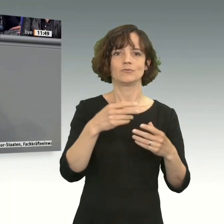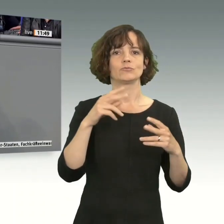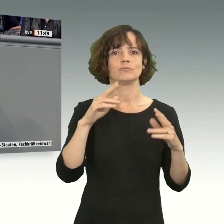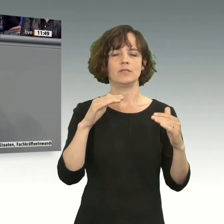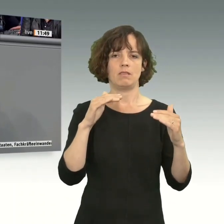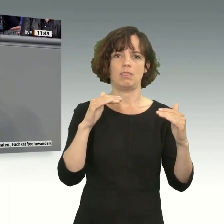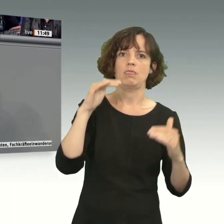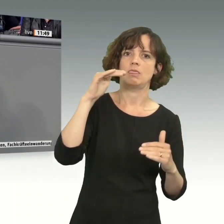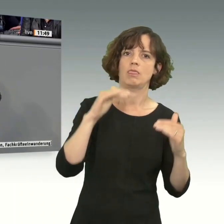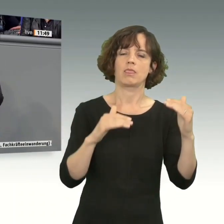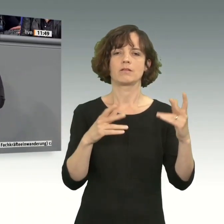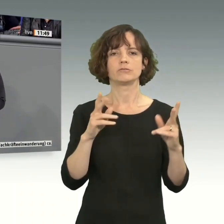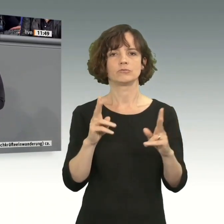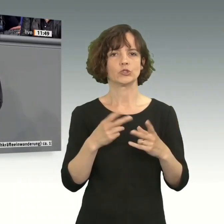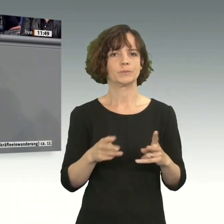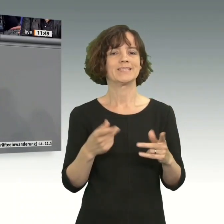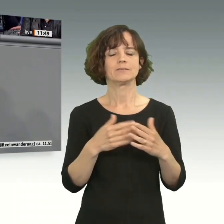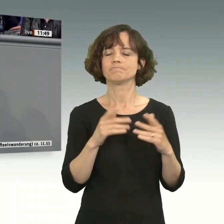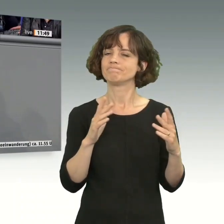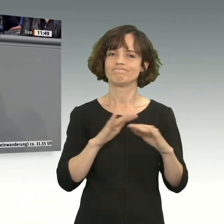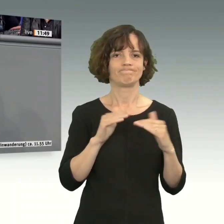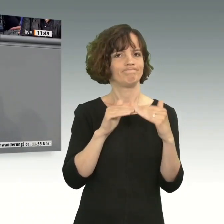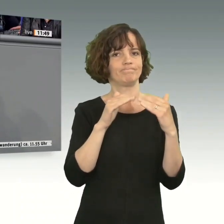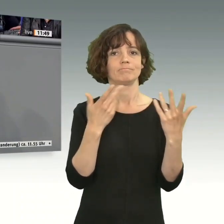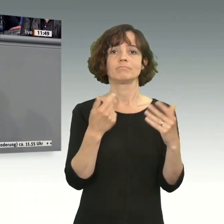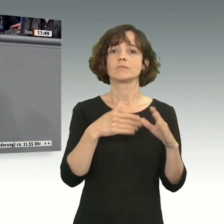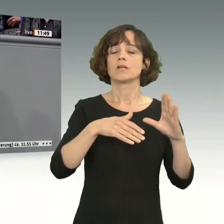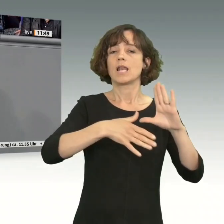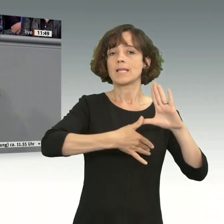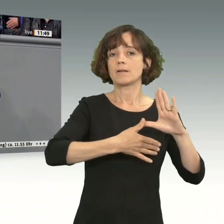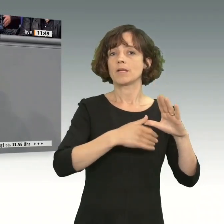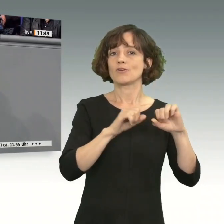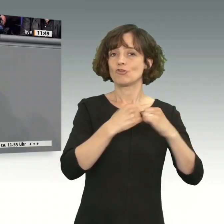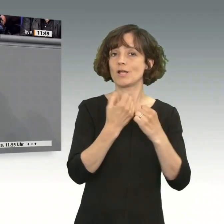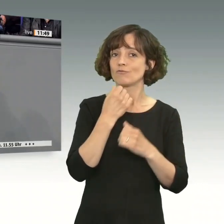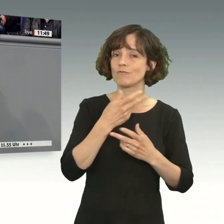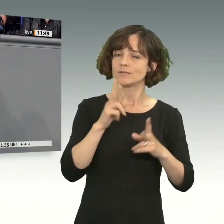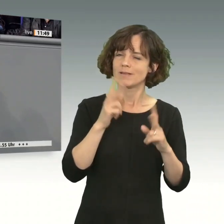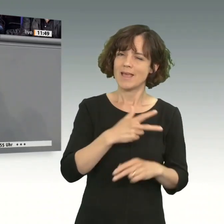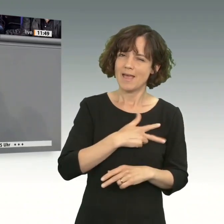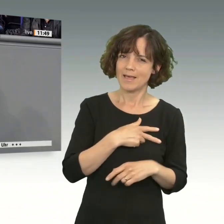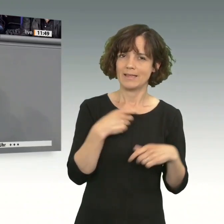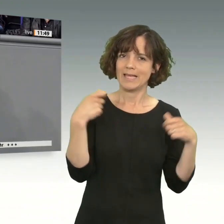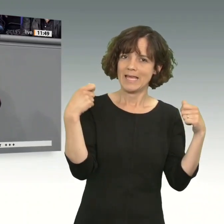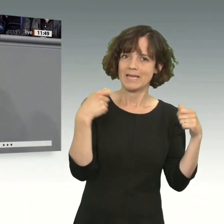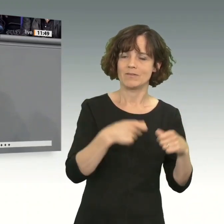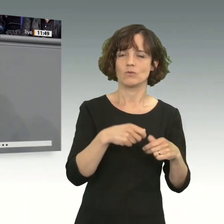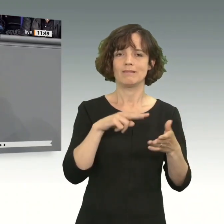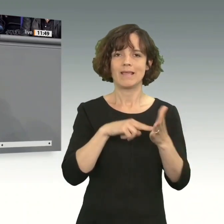überwinden. Was sich die Staaten Lateinamerikas wünschen, sind echte Investitionen, Aufbau von Industrieproduktion,